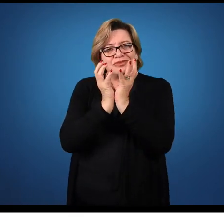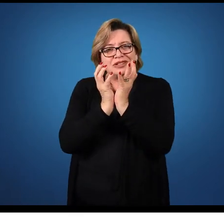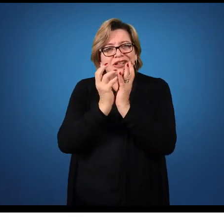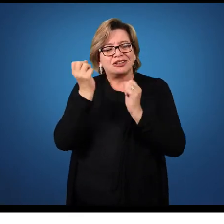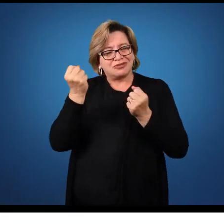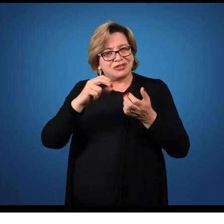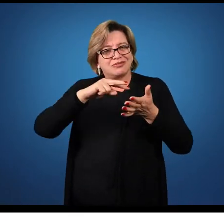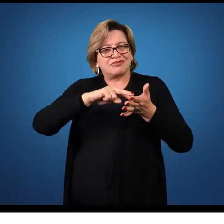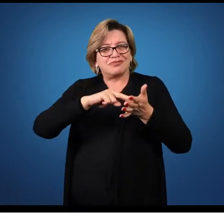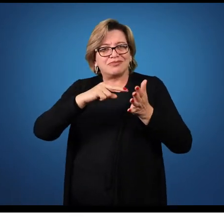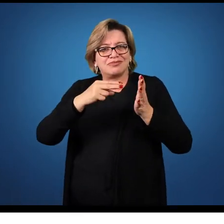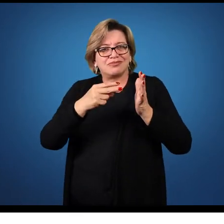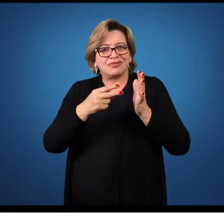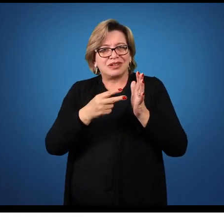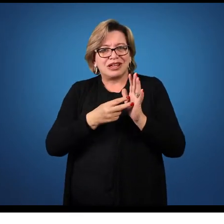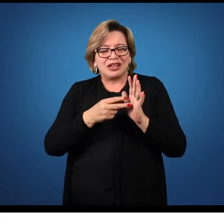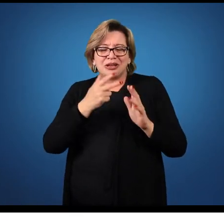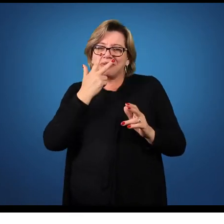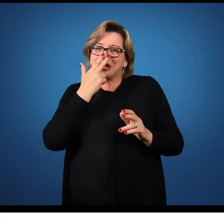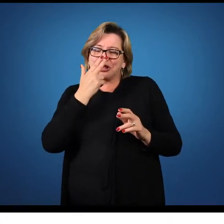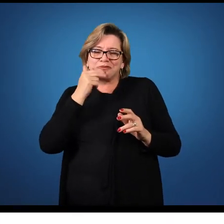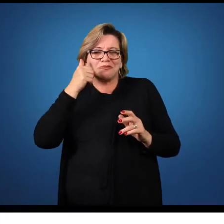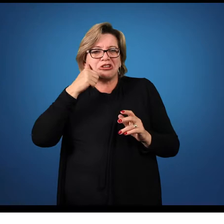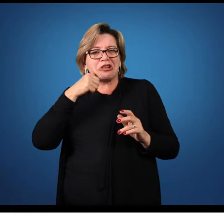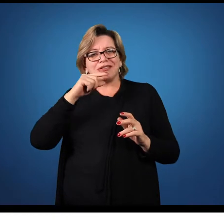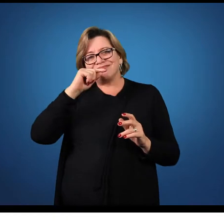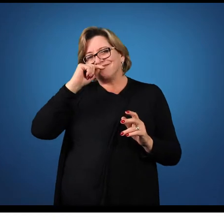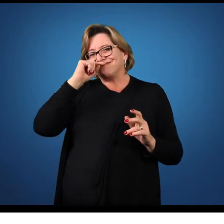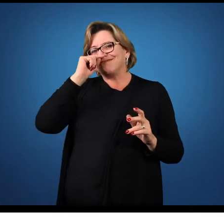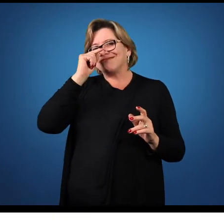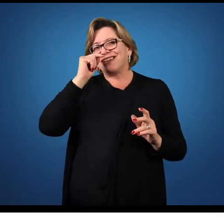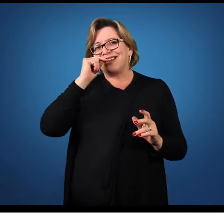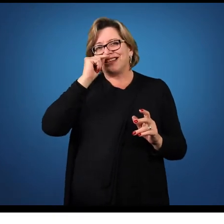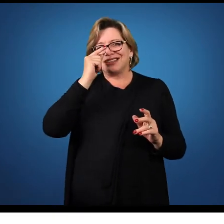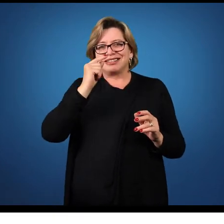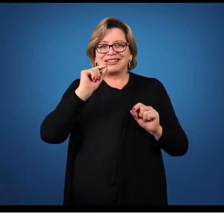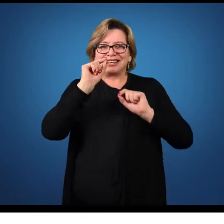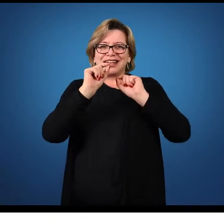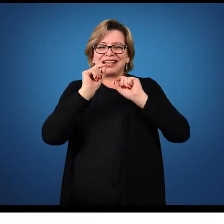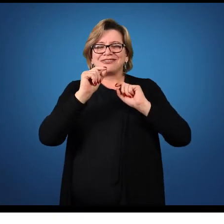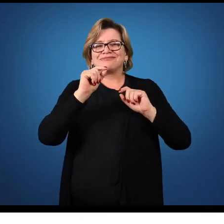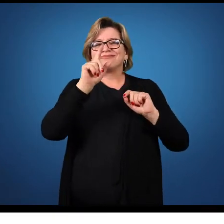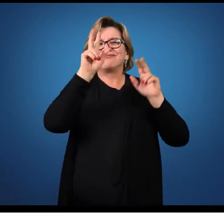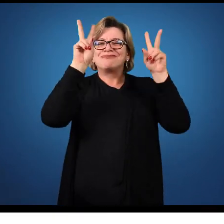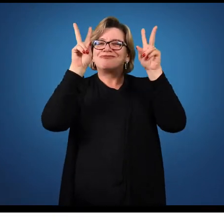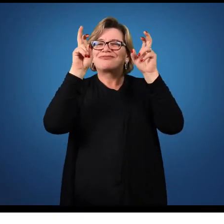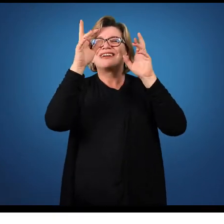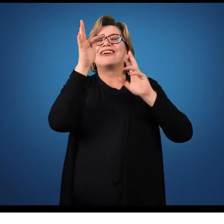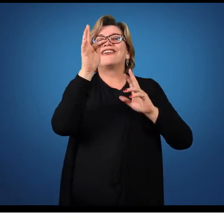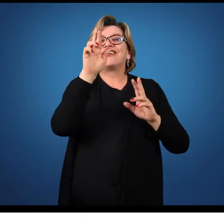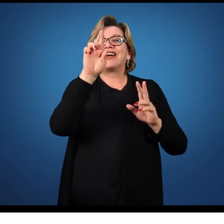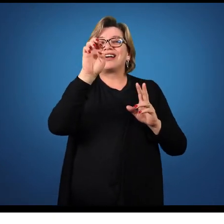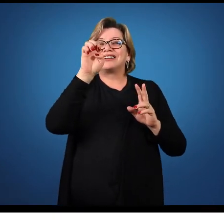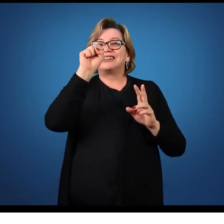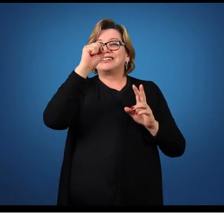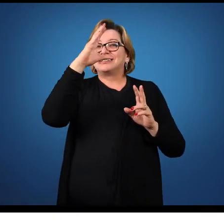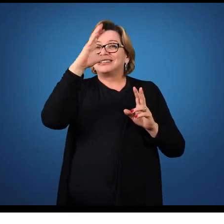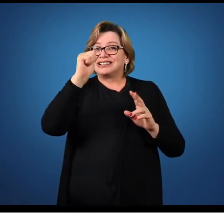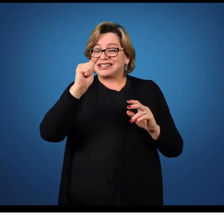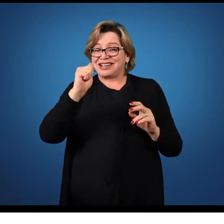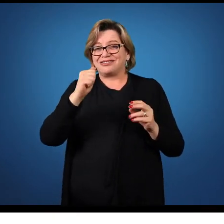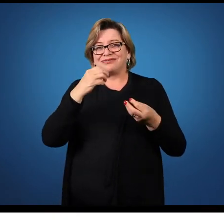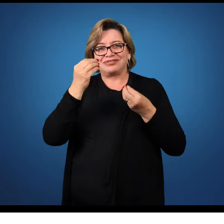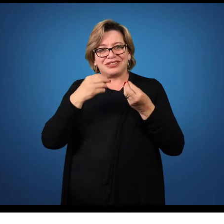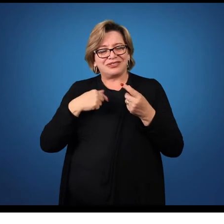imagem, que ela seja uma moça esnobe ou, o o pessoal diz por aí, um tanto quanto fresca. Então, essa ideia